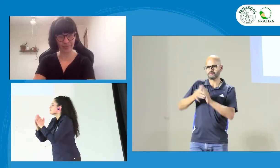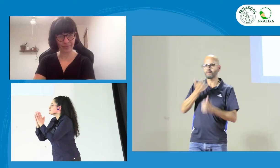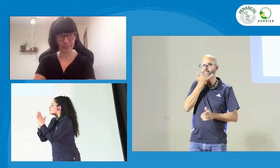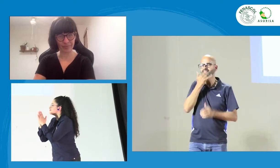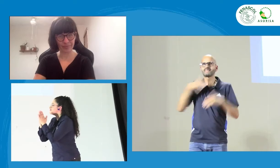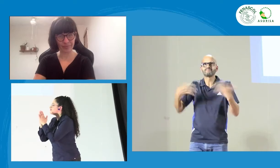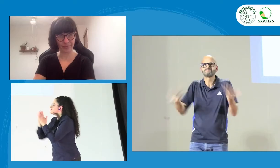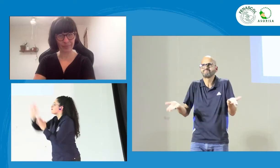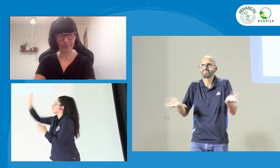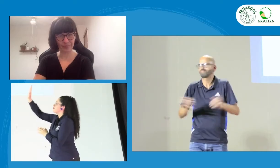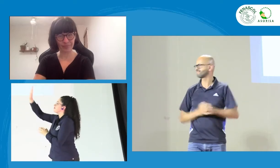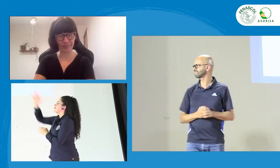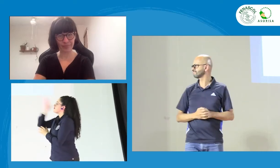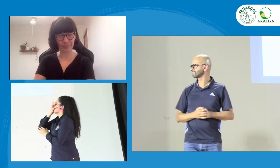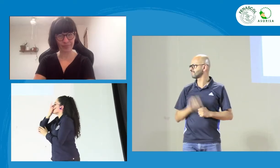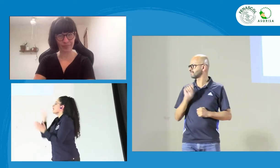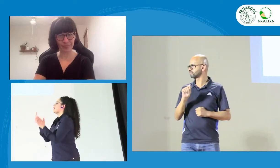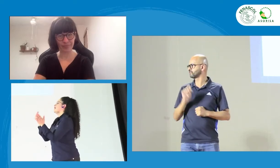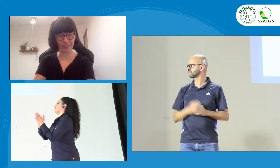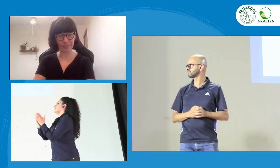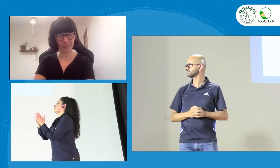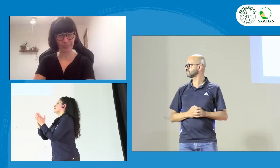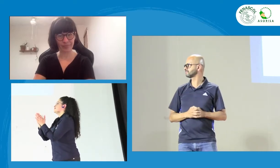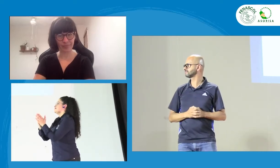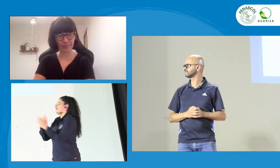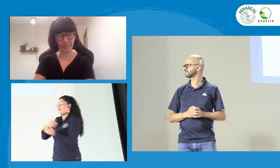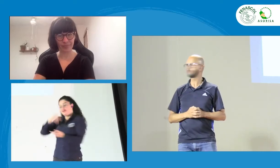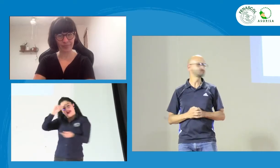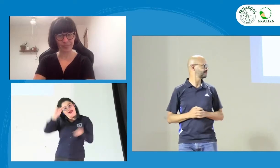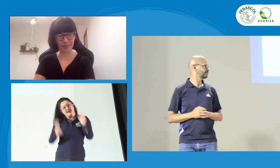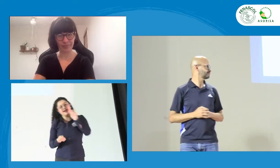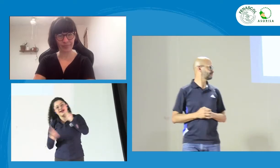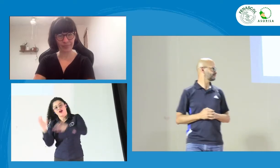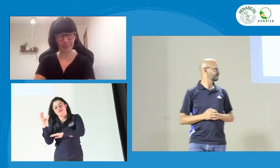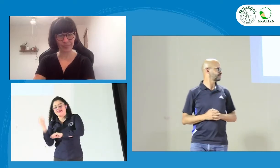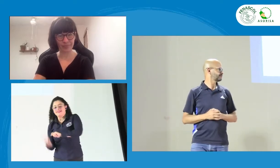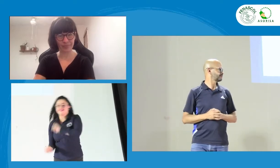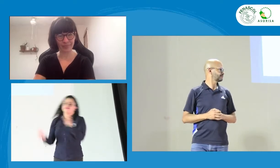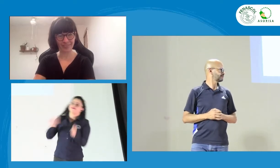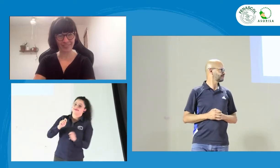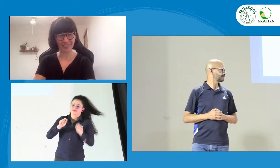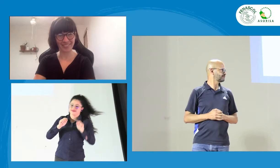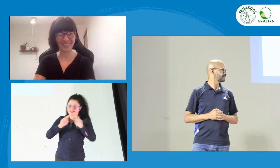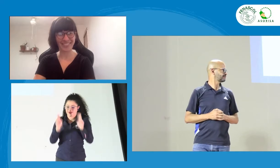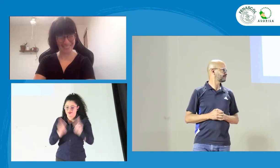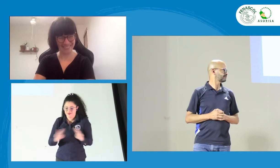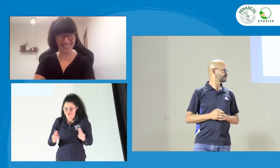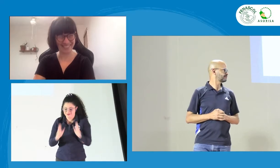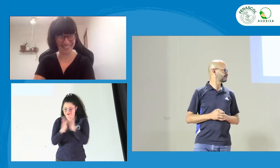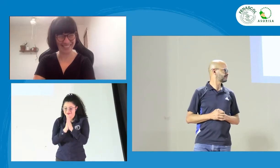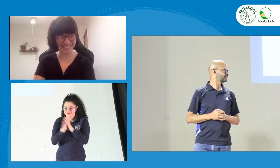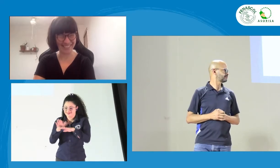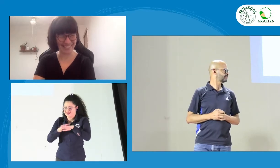tiempo, señas antiguas se podría decir. Y hay señas nuevas, entonces, qué pena, puedes repetir.